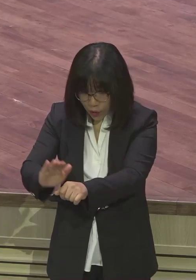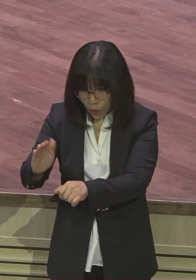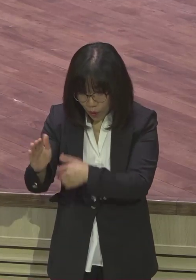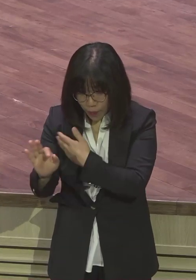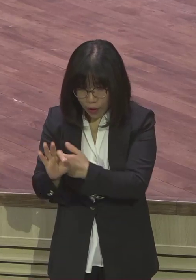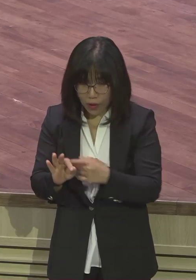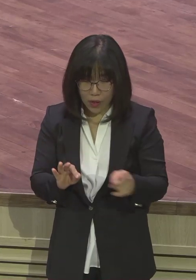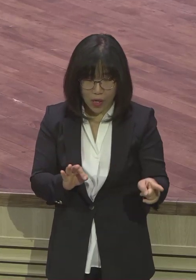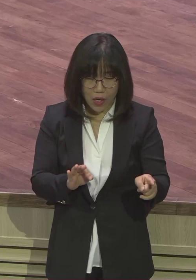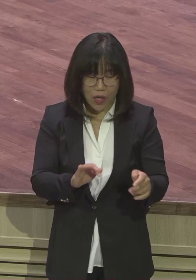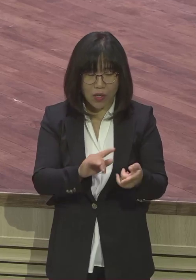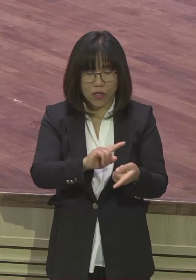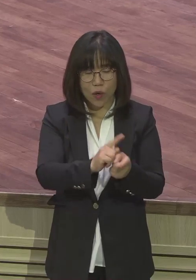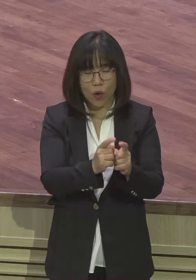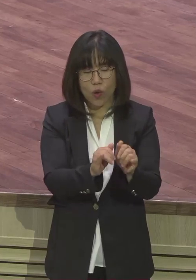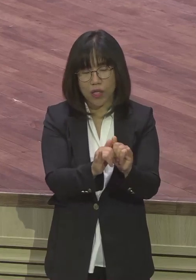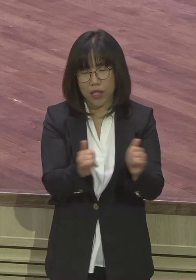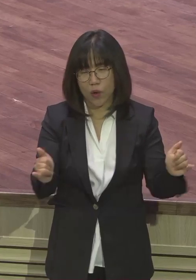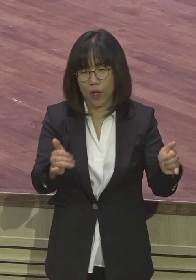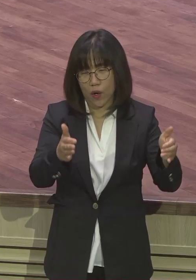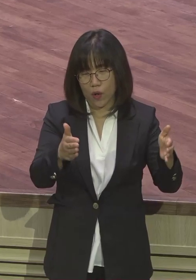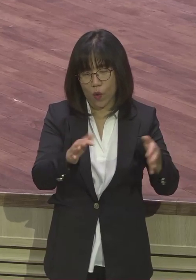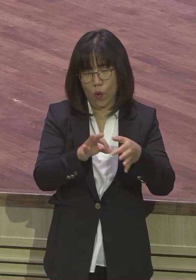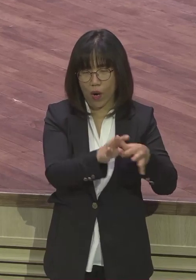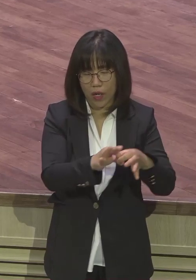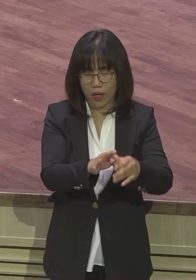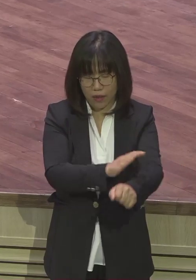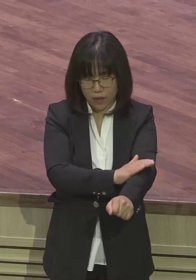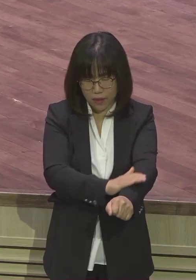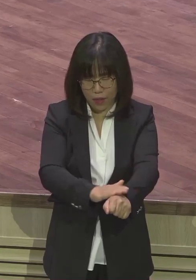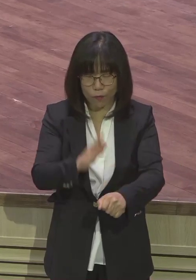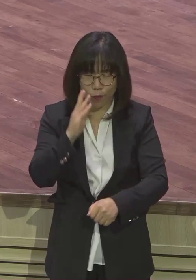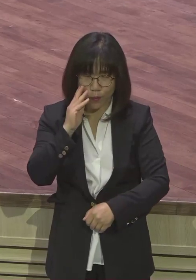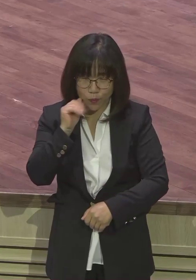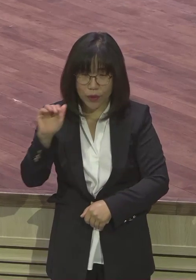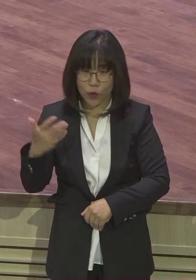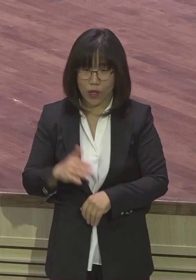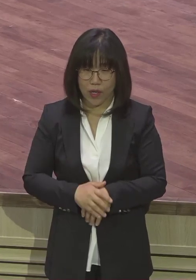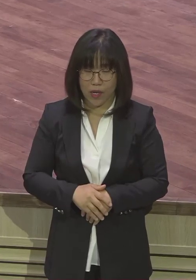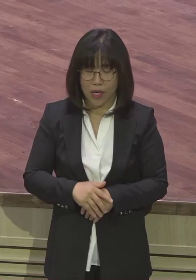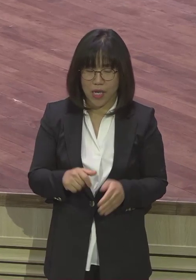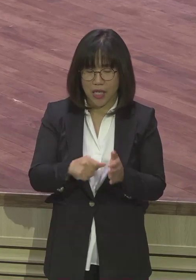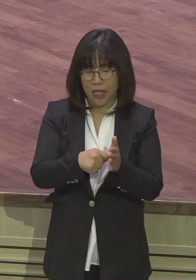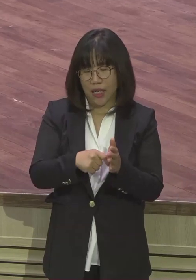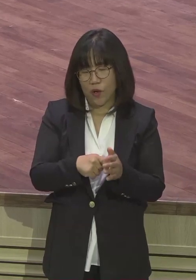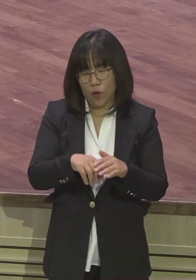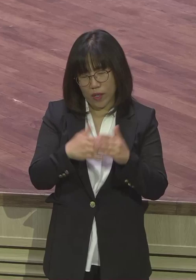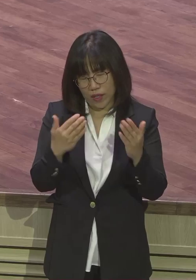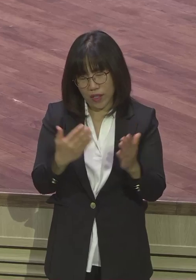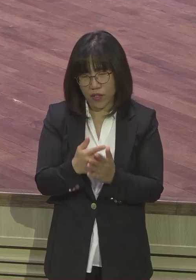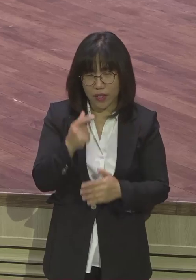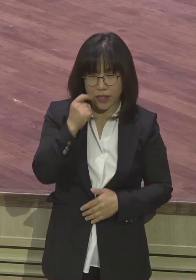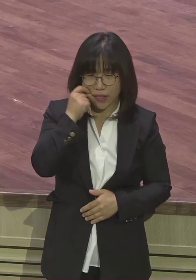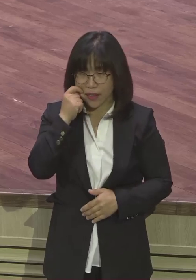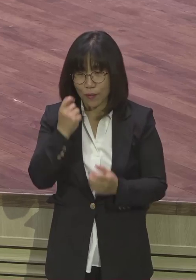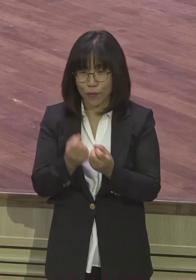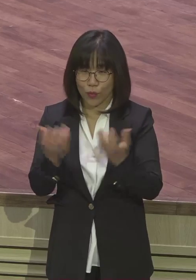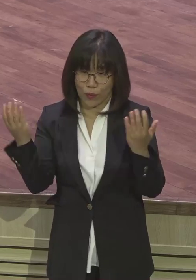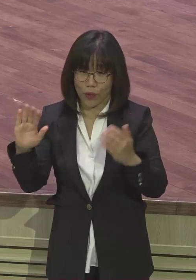직장에서도 그렇고요. 어디 가든지 진짜 은혜 받은 사람은요. 인기 짱이요. 여러분 증거해 보세요. 여러분 직장에서